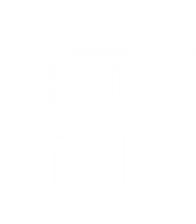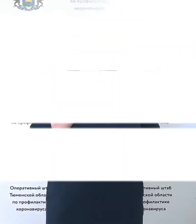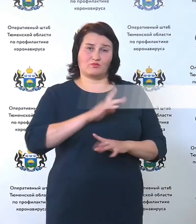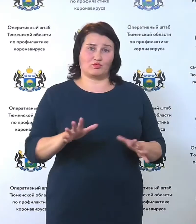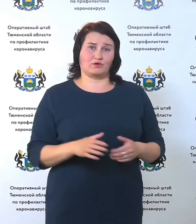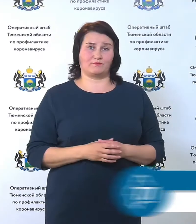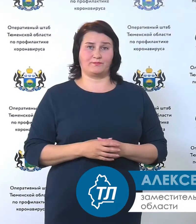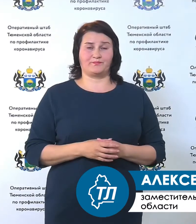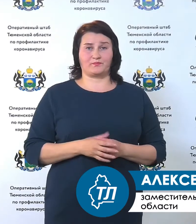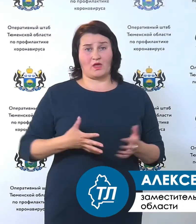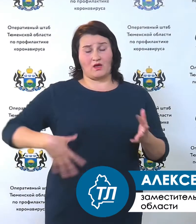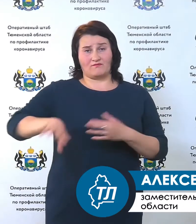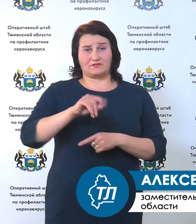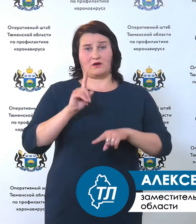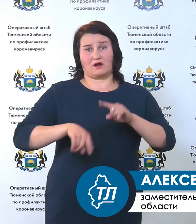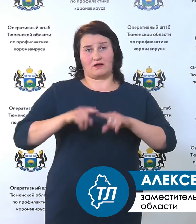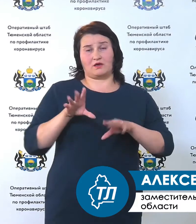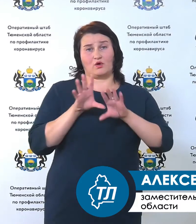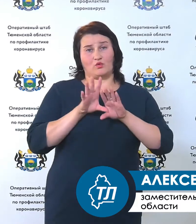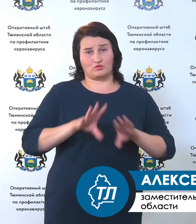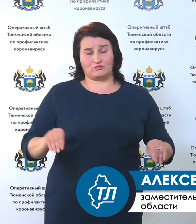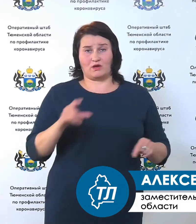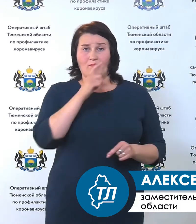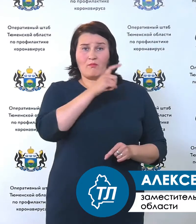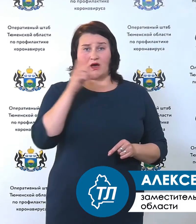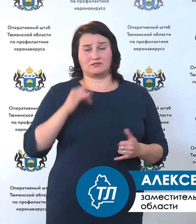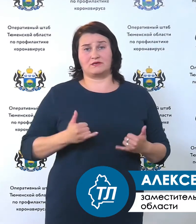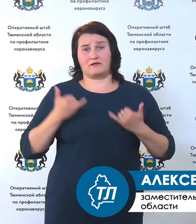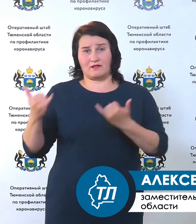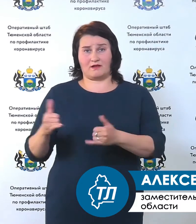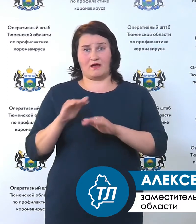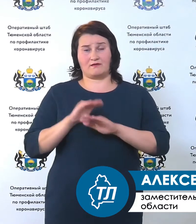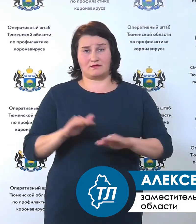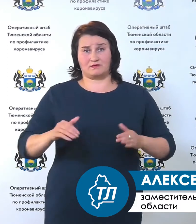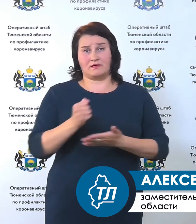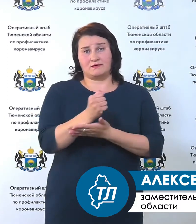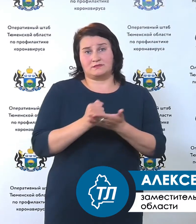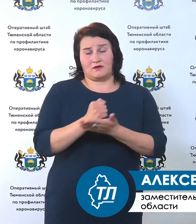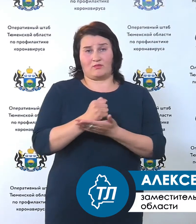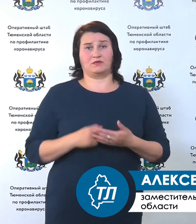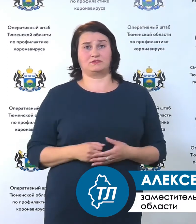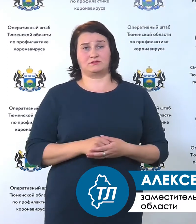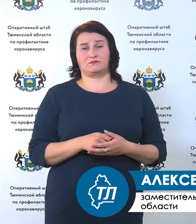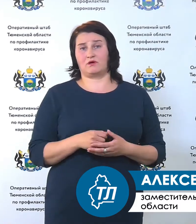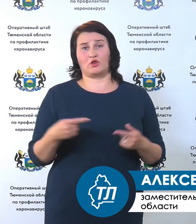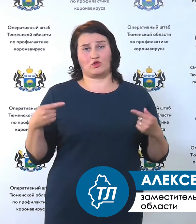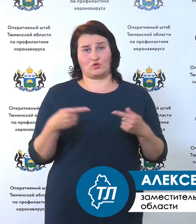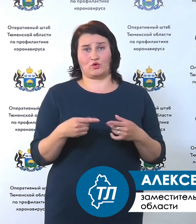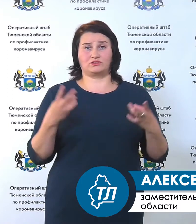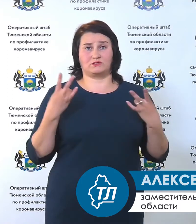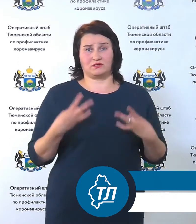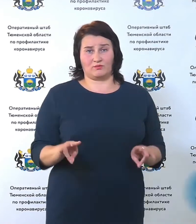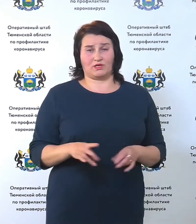Всех готов успокоить родителей. Запасаться масками для детей, для ежедневного похода в школу точно не придётся.